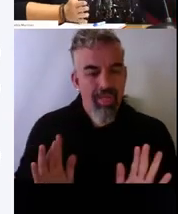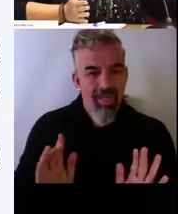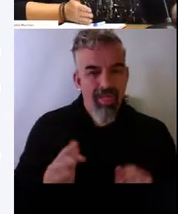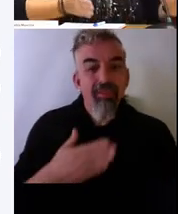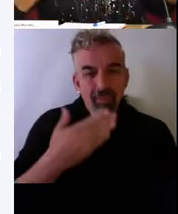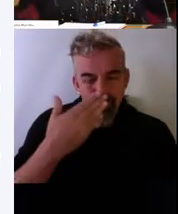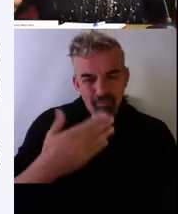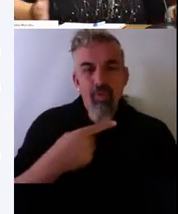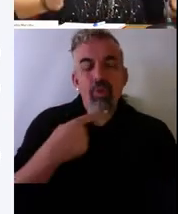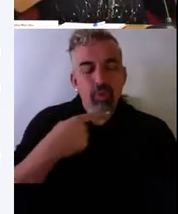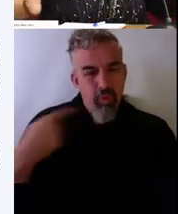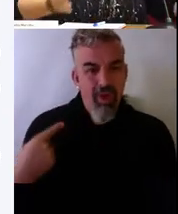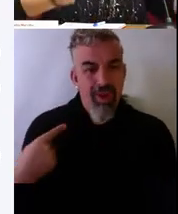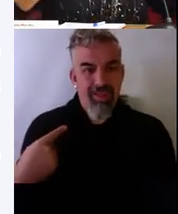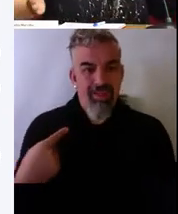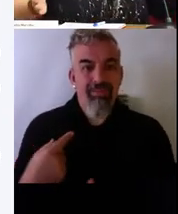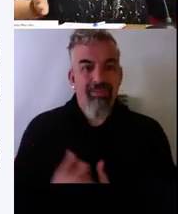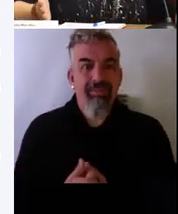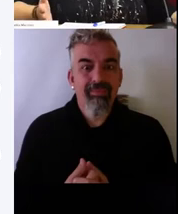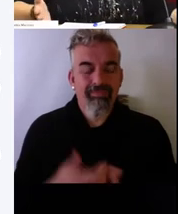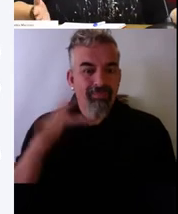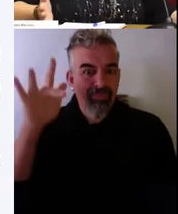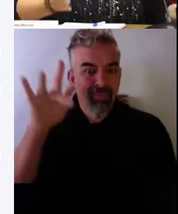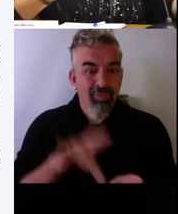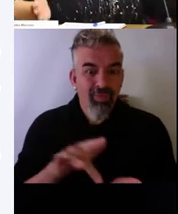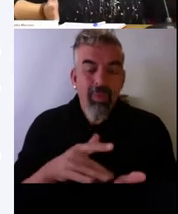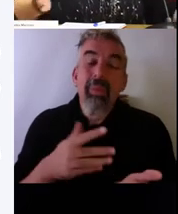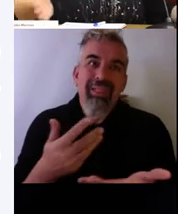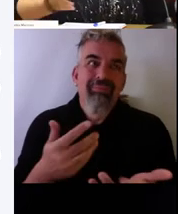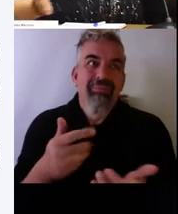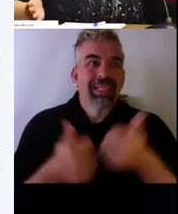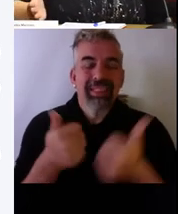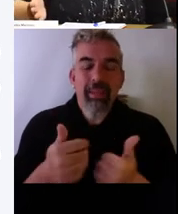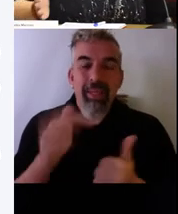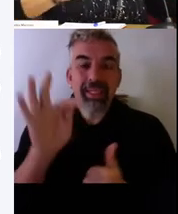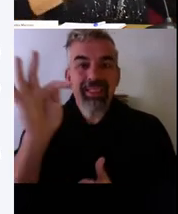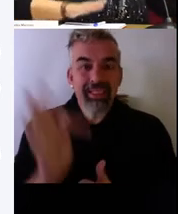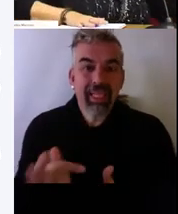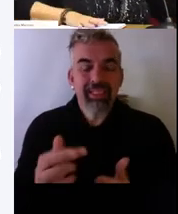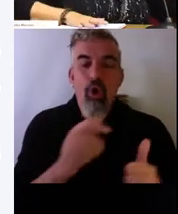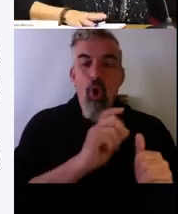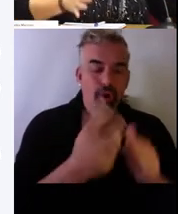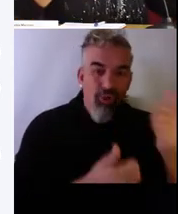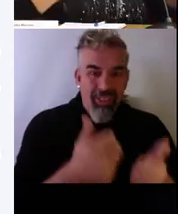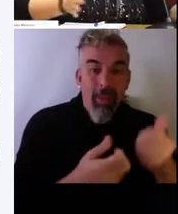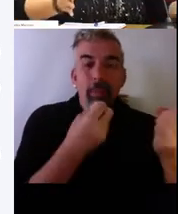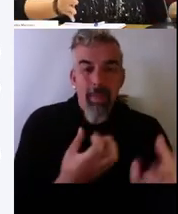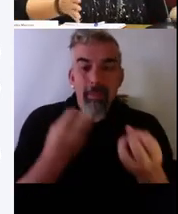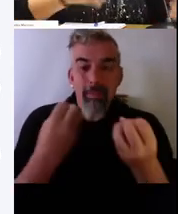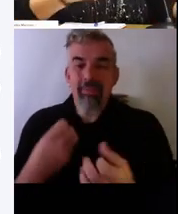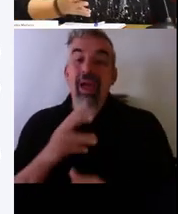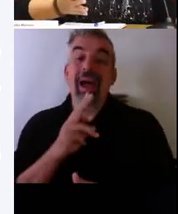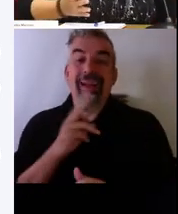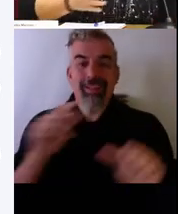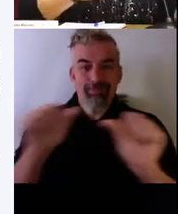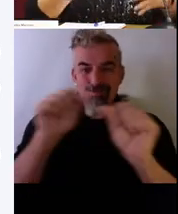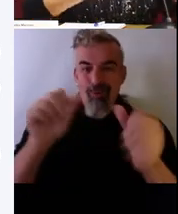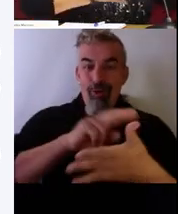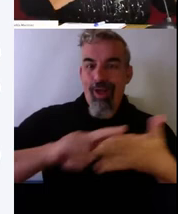Pedro ha dicho, todos están bien, pero tú lo has dicho en modo gallego que depende